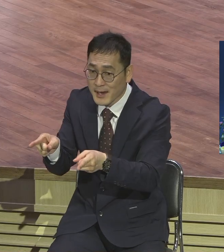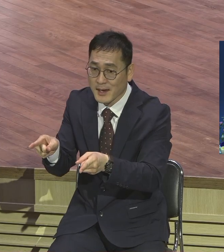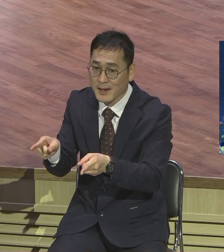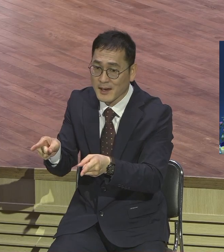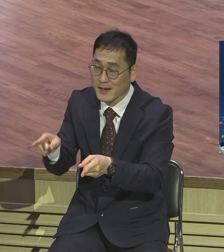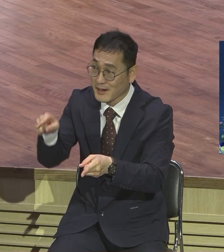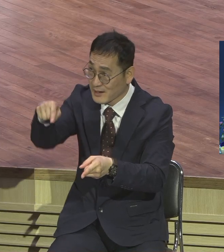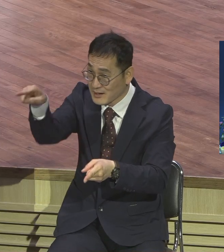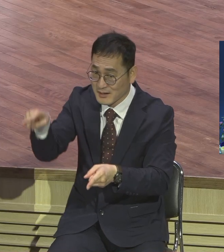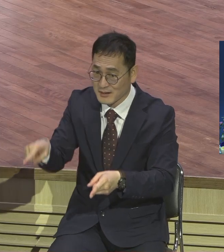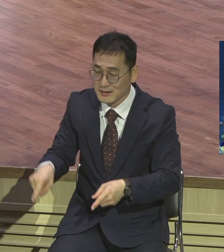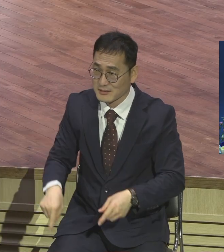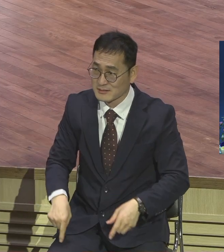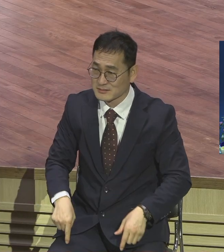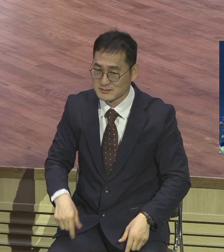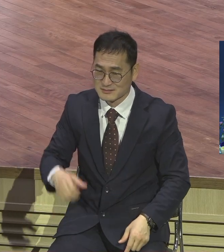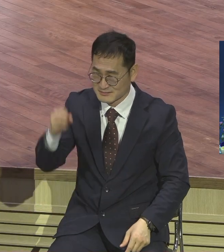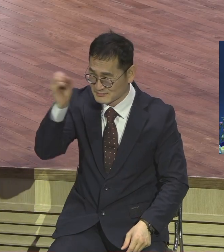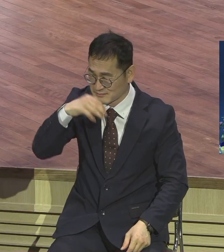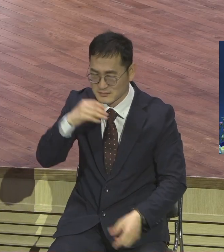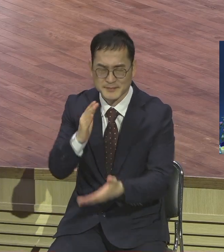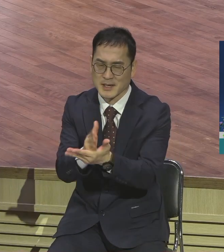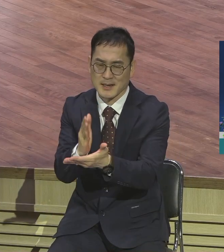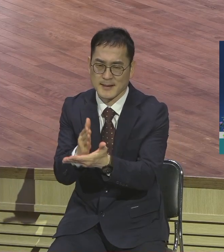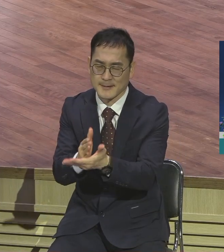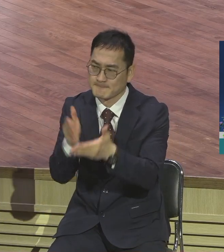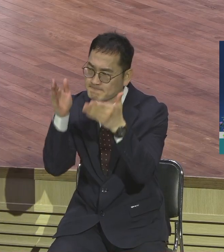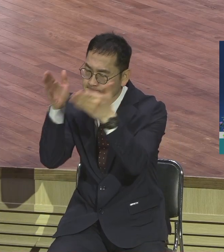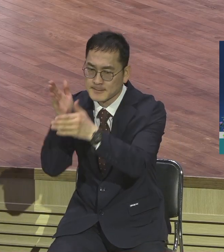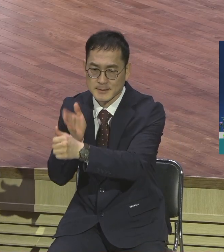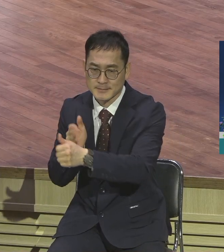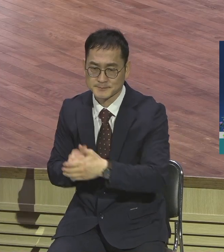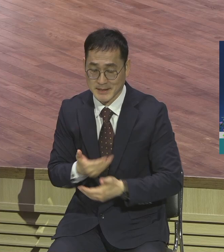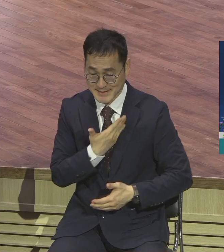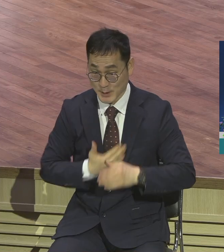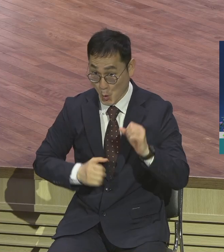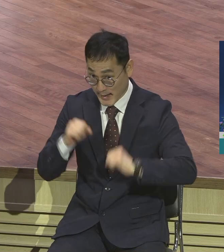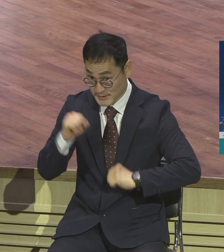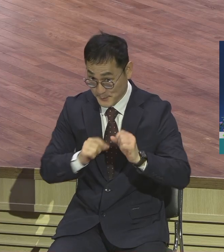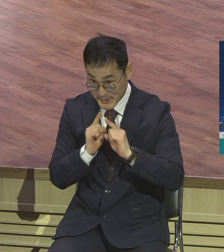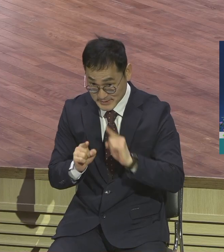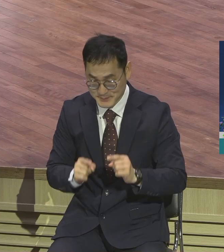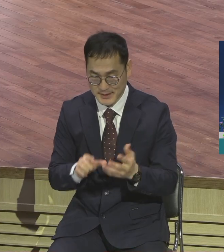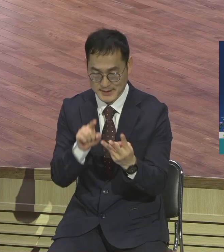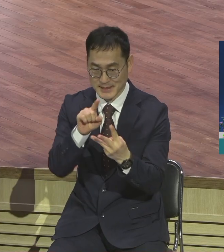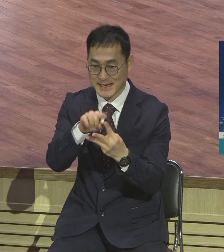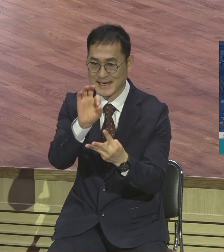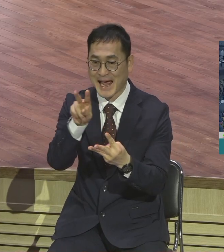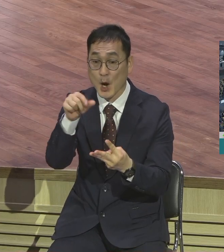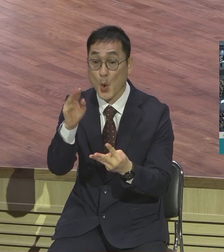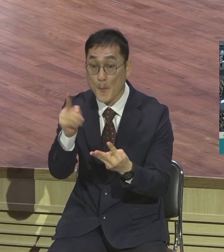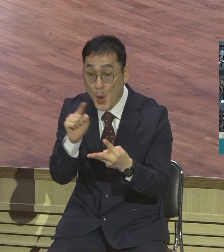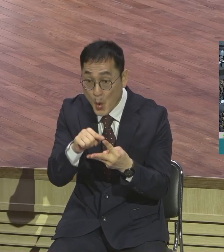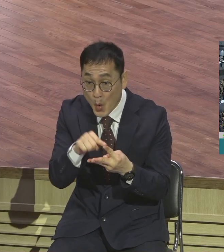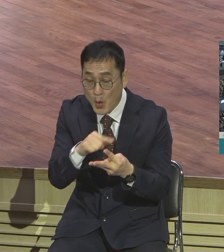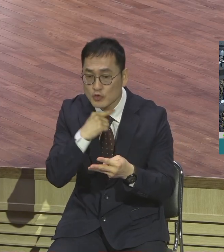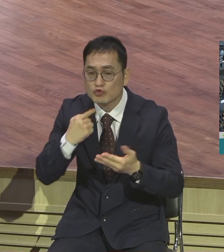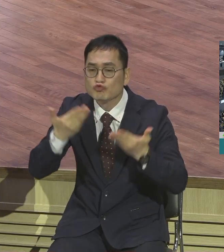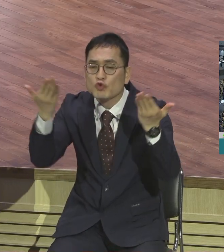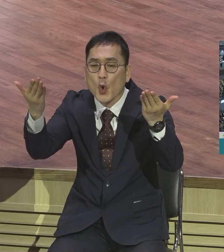안 돼요 4등전 12장 1절로 이지를 보면 야구부의 순교 장면이 나옵니다 그때의 헤롯왕이 손을 들어